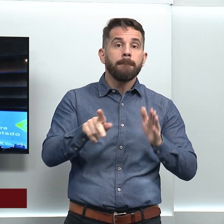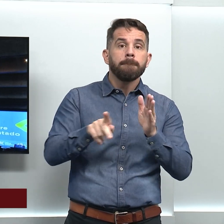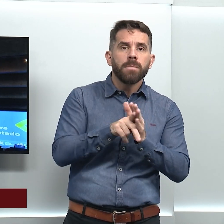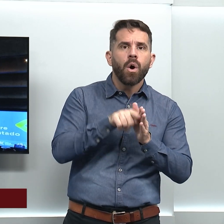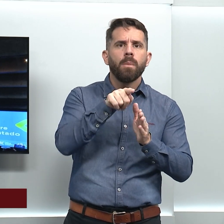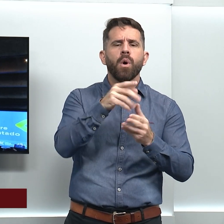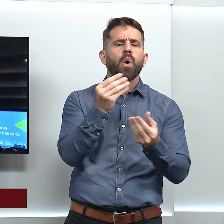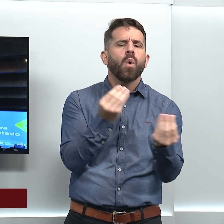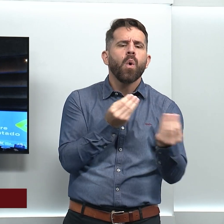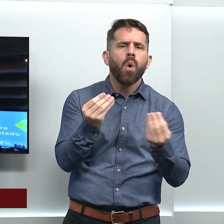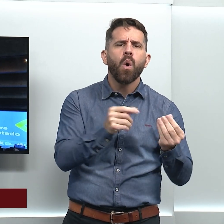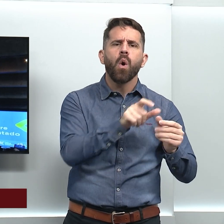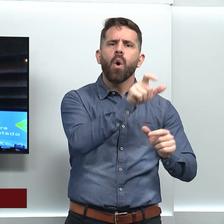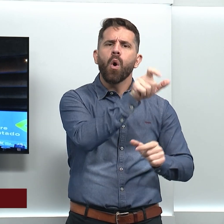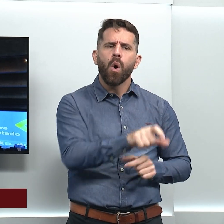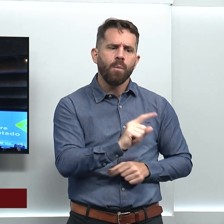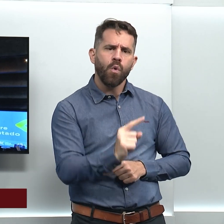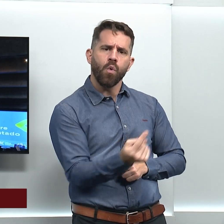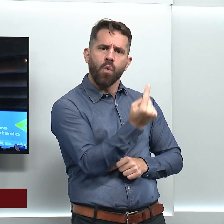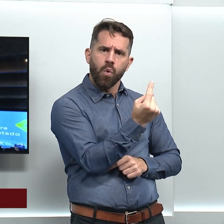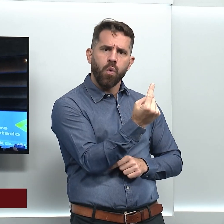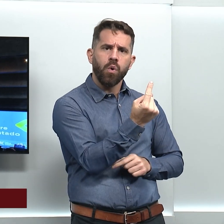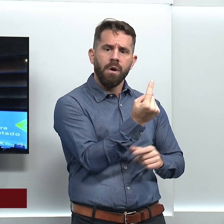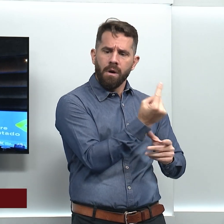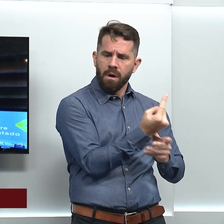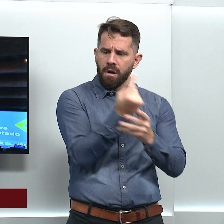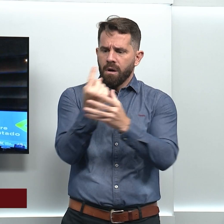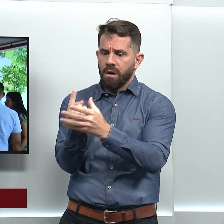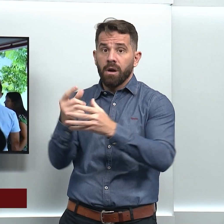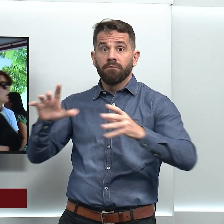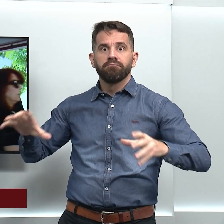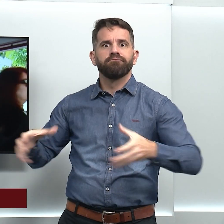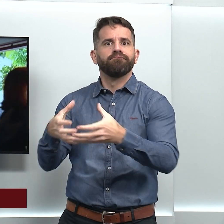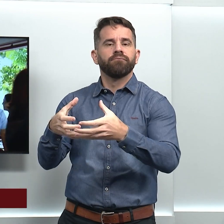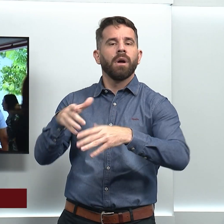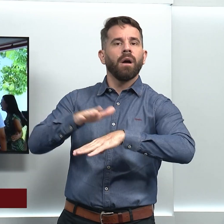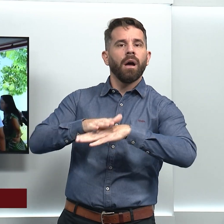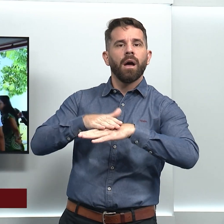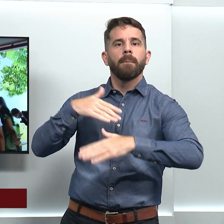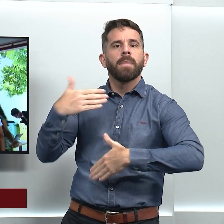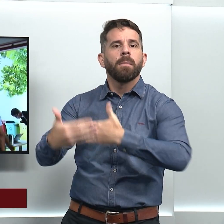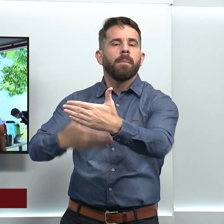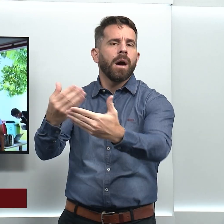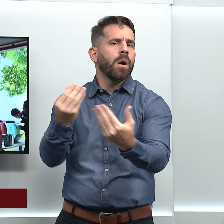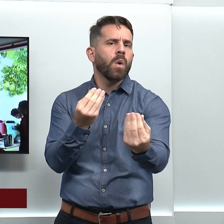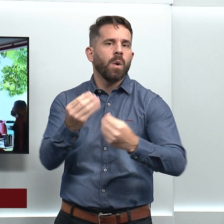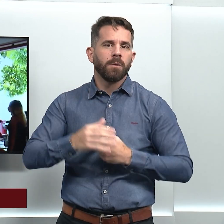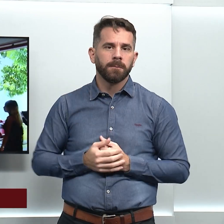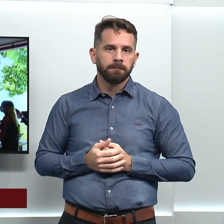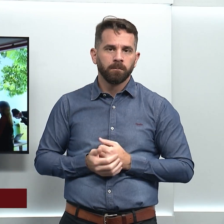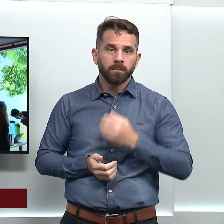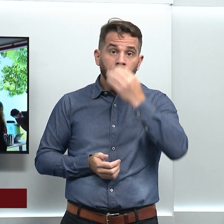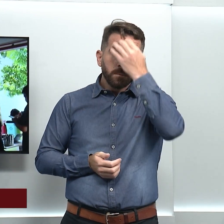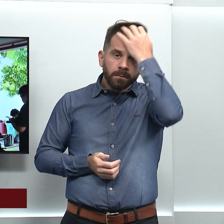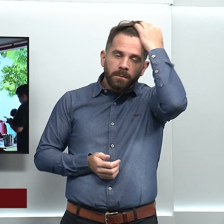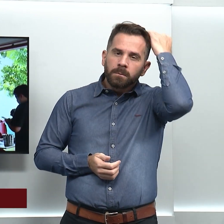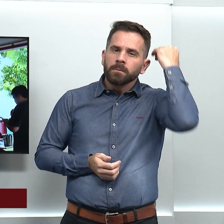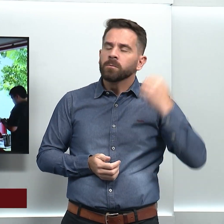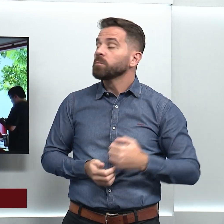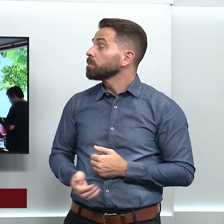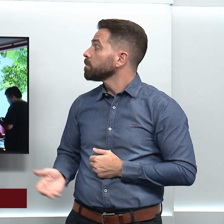coletivo se auto-organiza. Maria Clara Dias também é filósofa e falou sobre